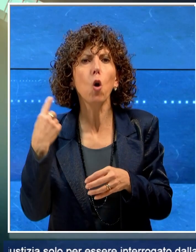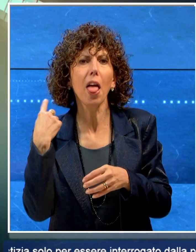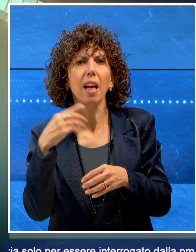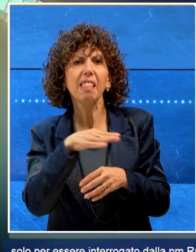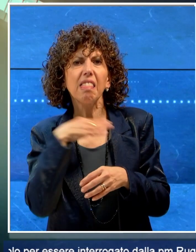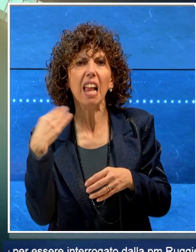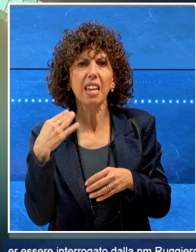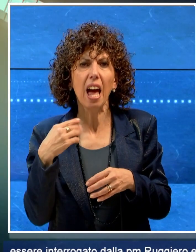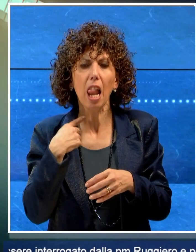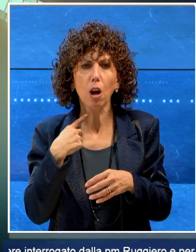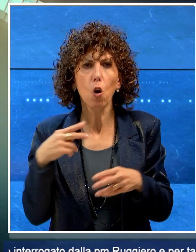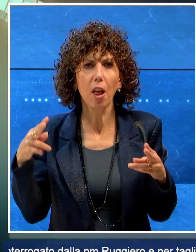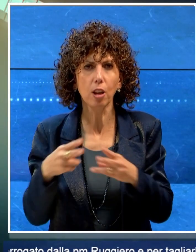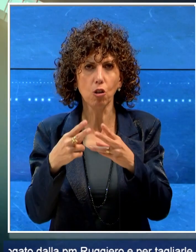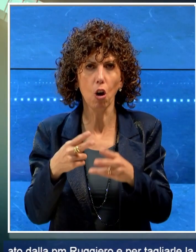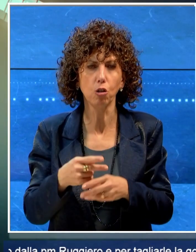durante l'incontro.